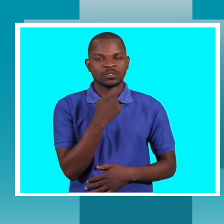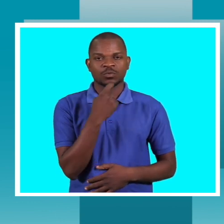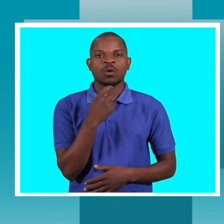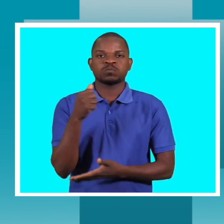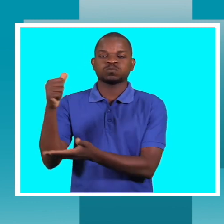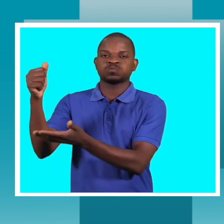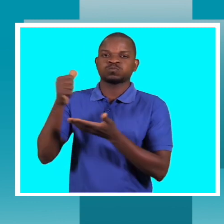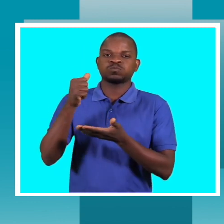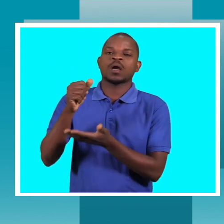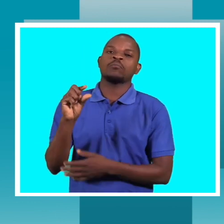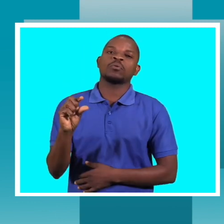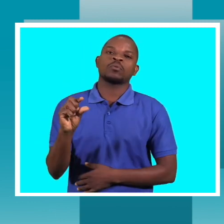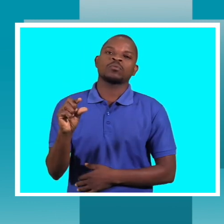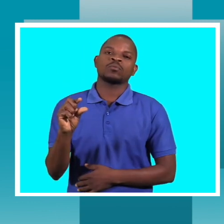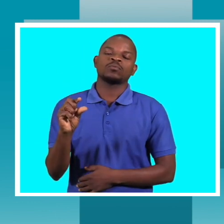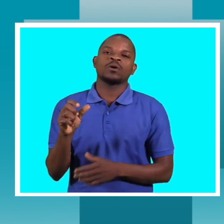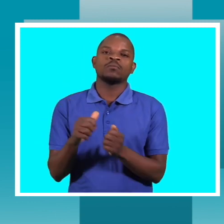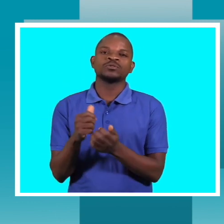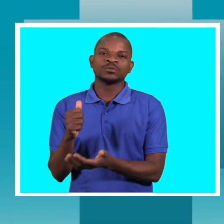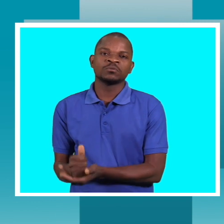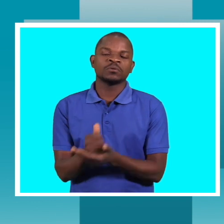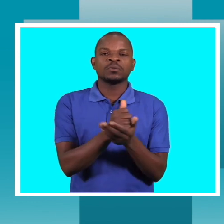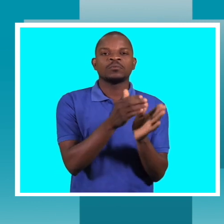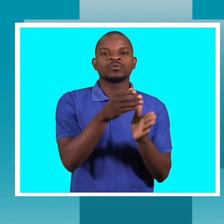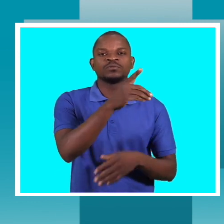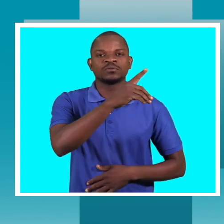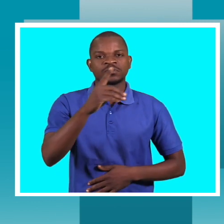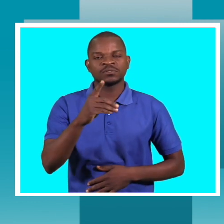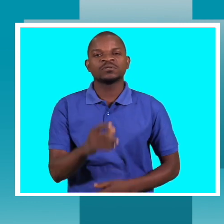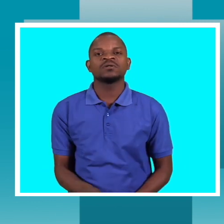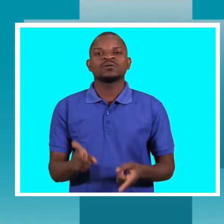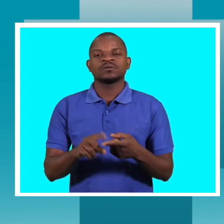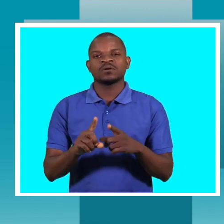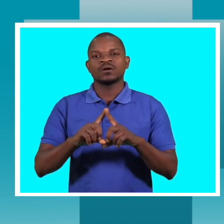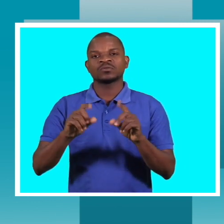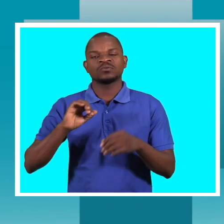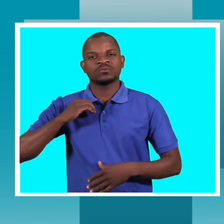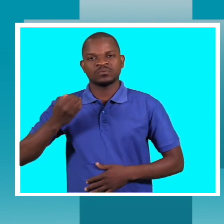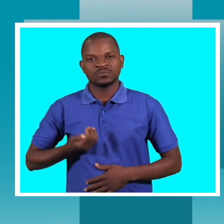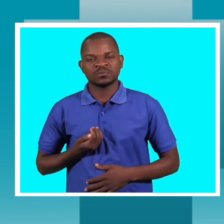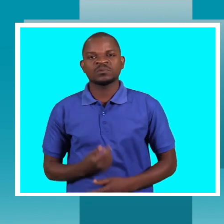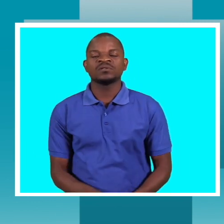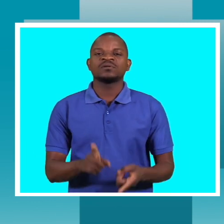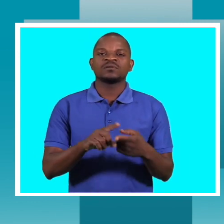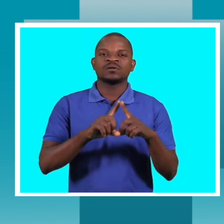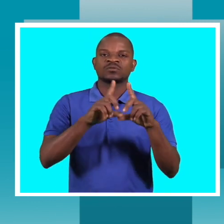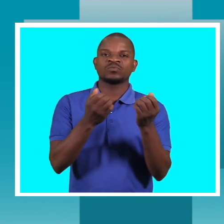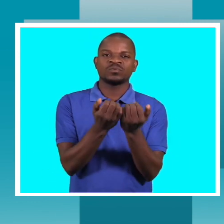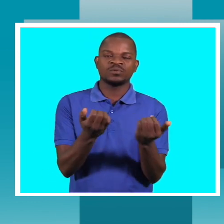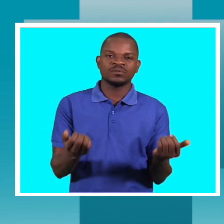bolo mas atende as questões da pessoa com deficiência as questões da mulher as questões da criança as questões do idoso